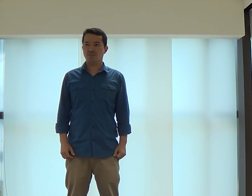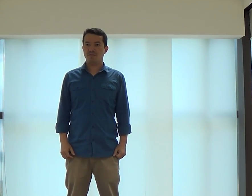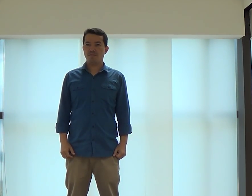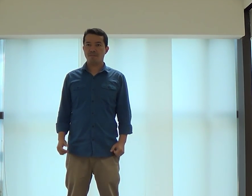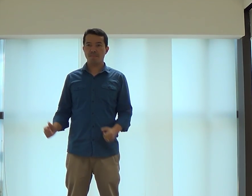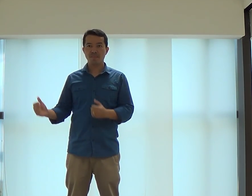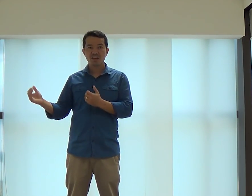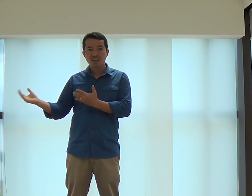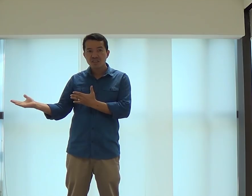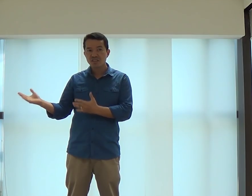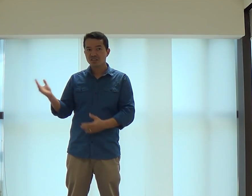fosse uma pessoa pior.